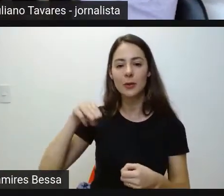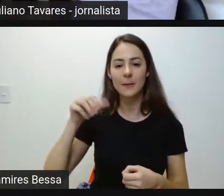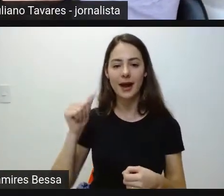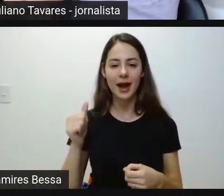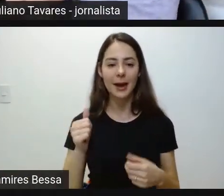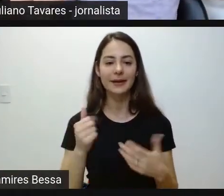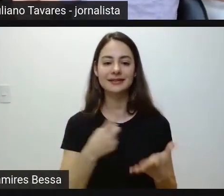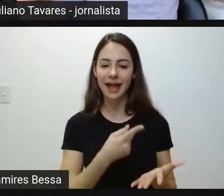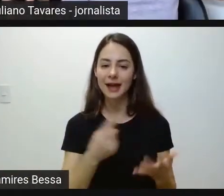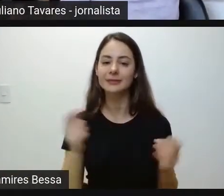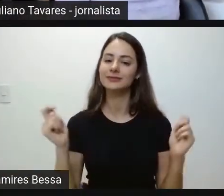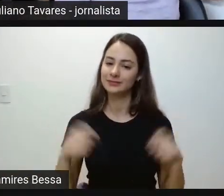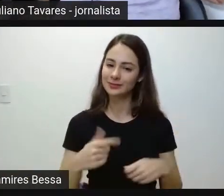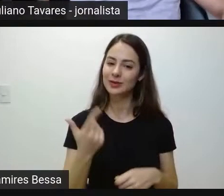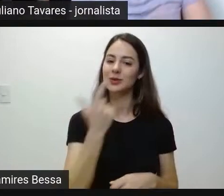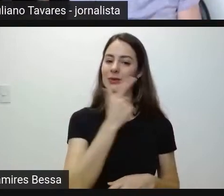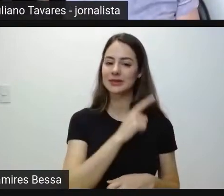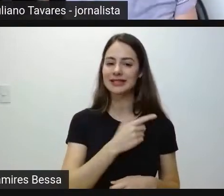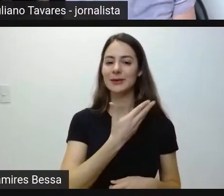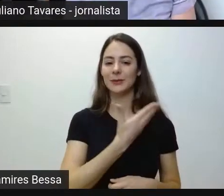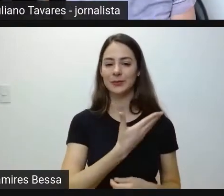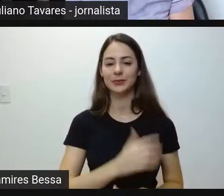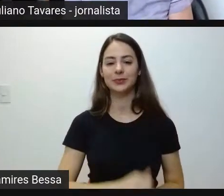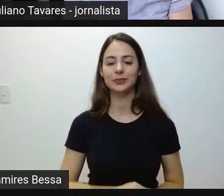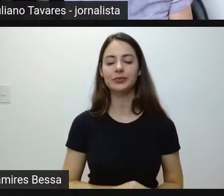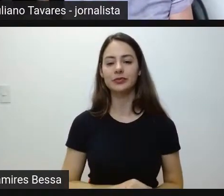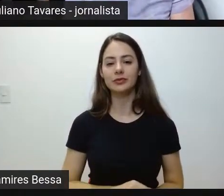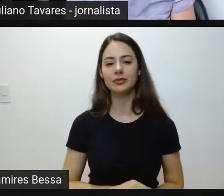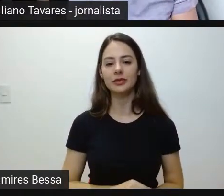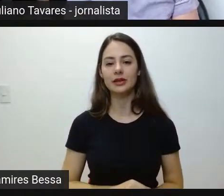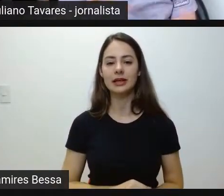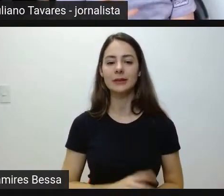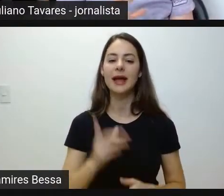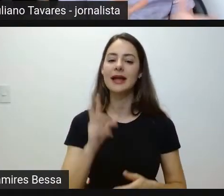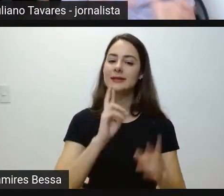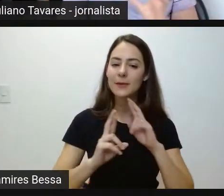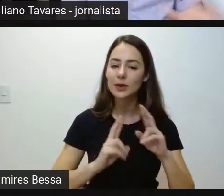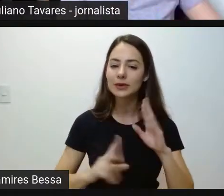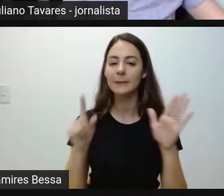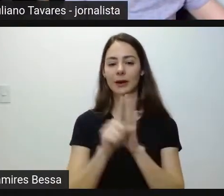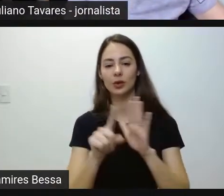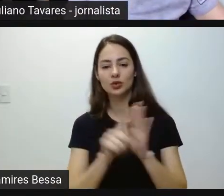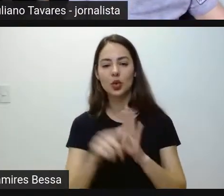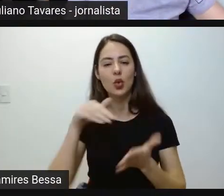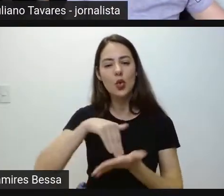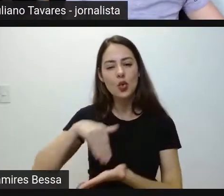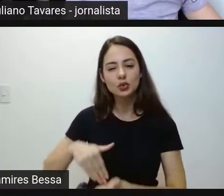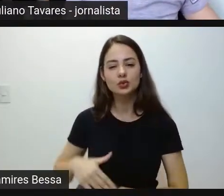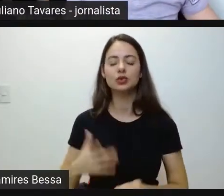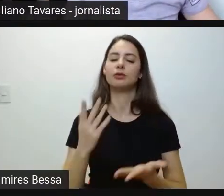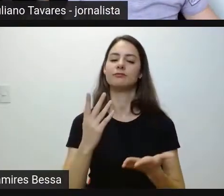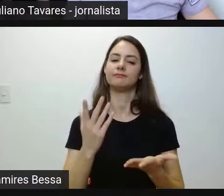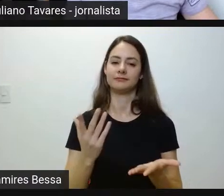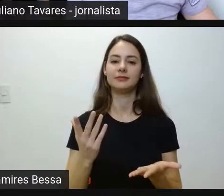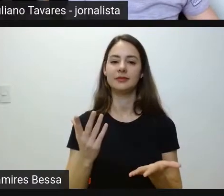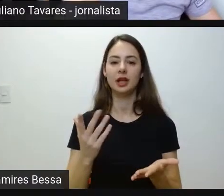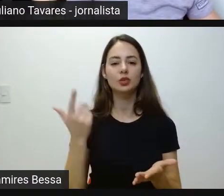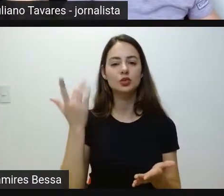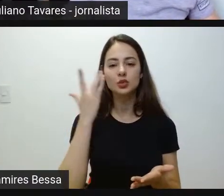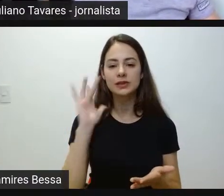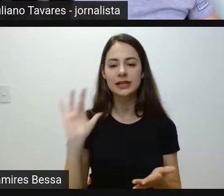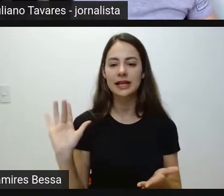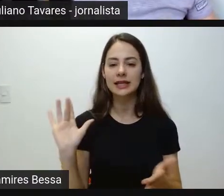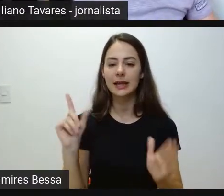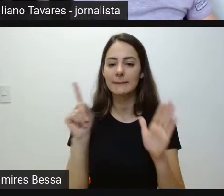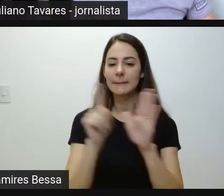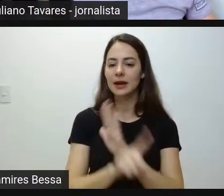gente trazer de volta a Vilma aqui, para a gente responder umas perguntinhas, fazer umas últimas observações, não sei se tem alguma